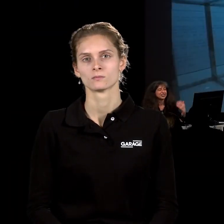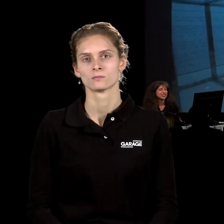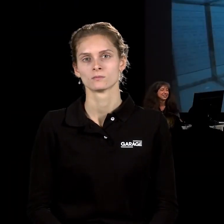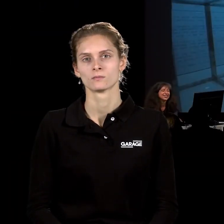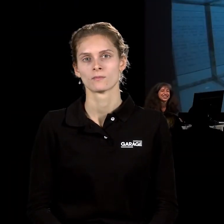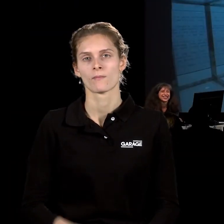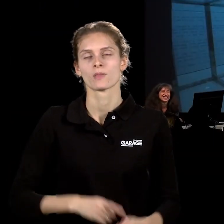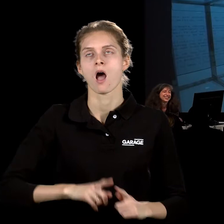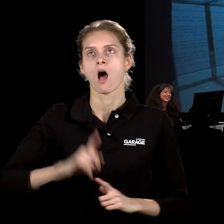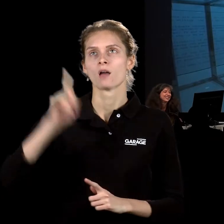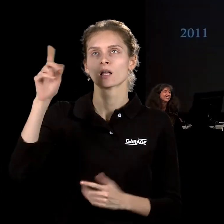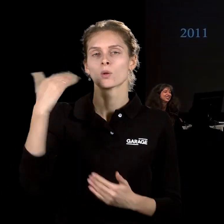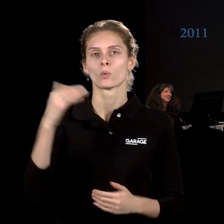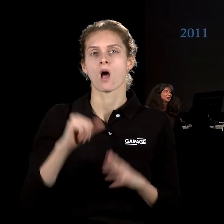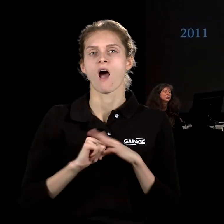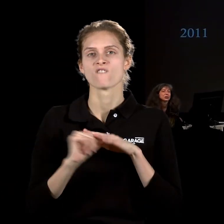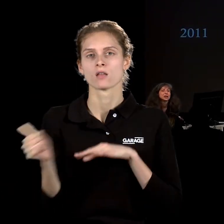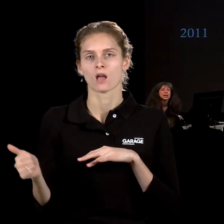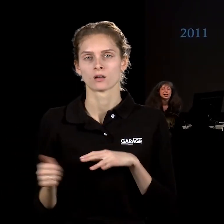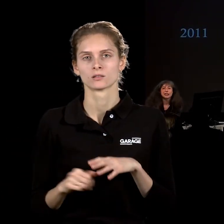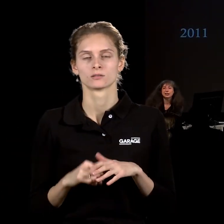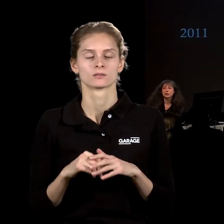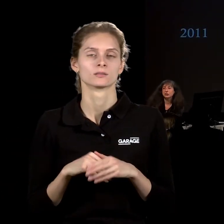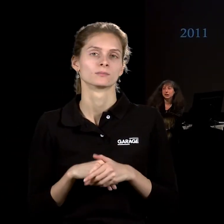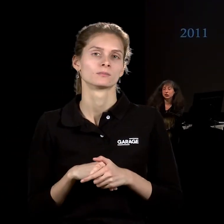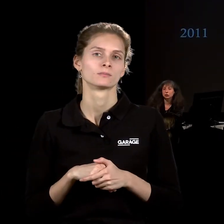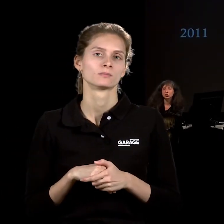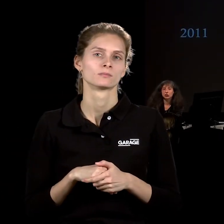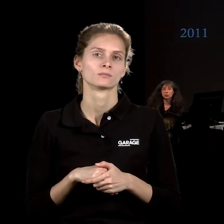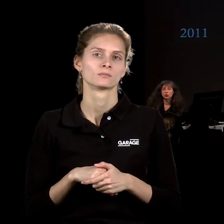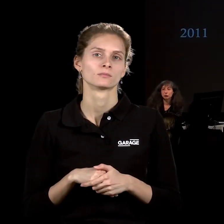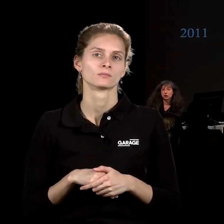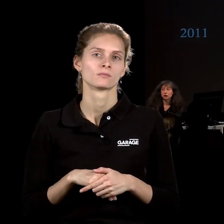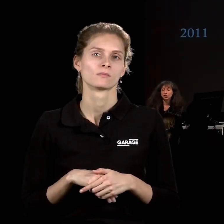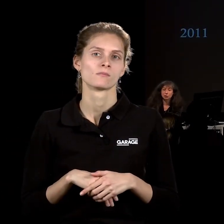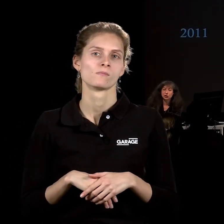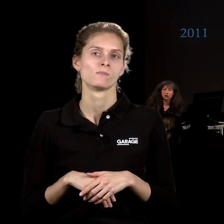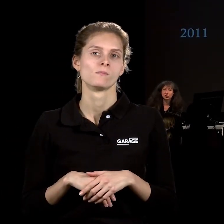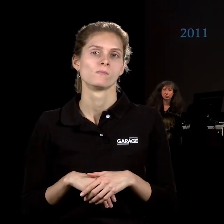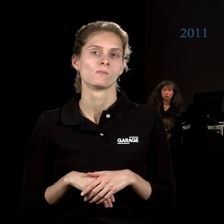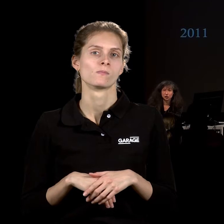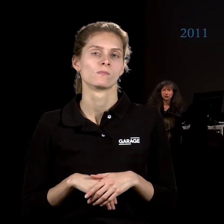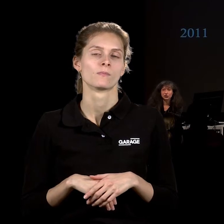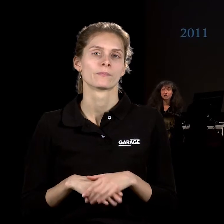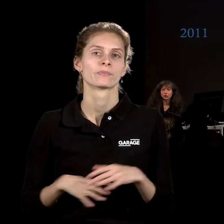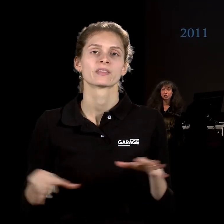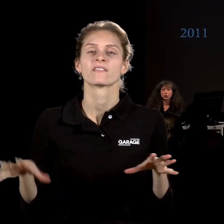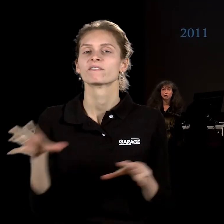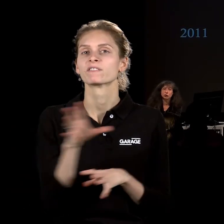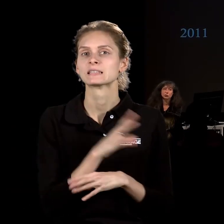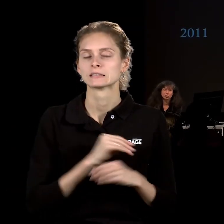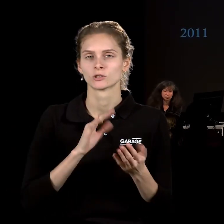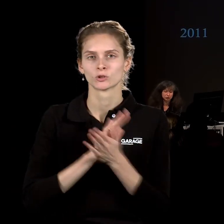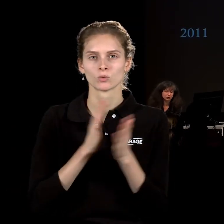Антенна авангарда, антенна современного искусства. И все ситуации общественного пространства,